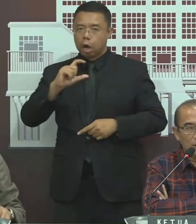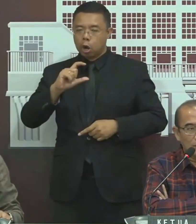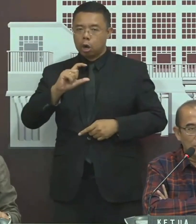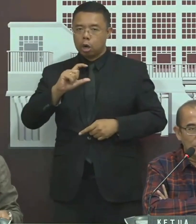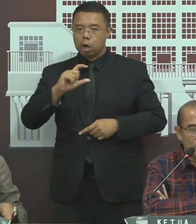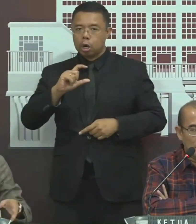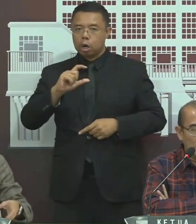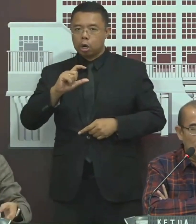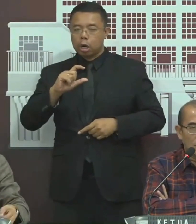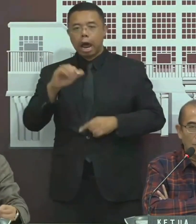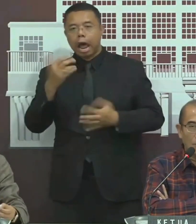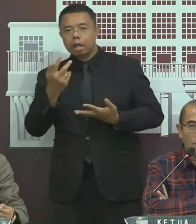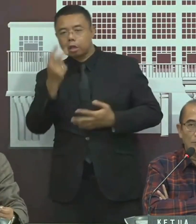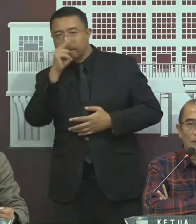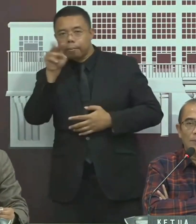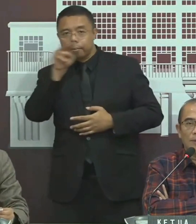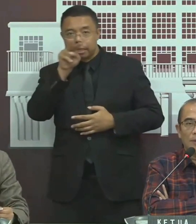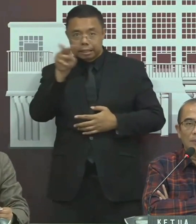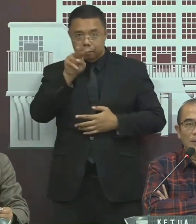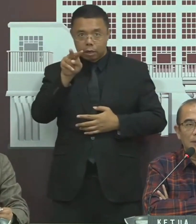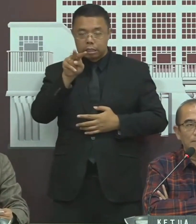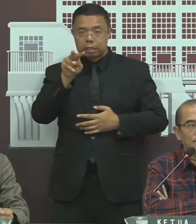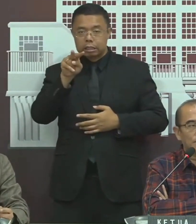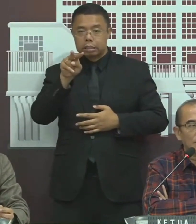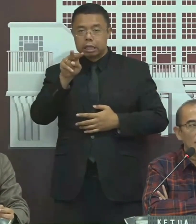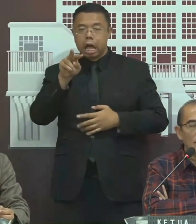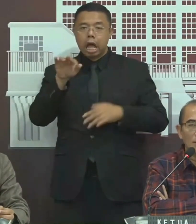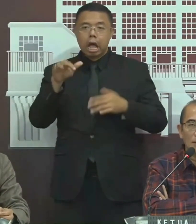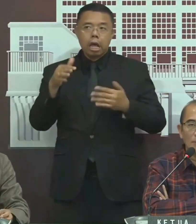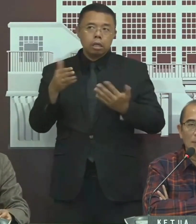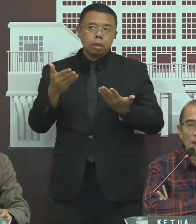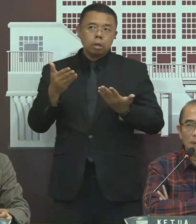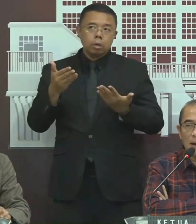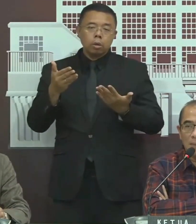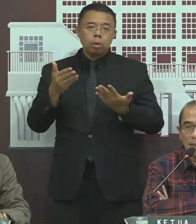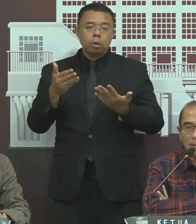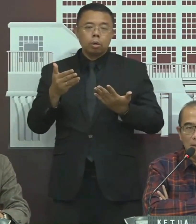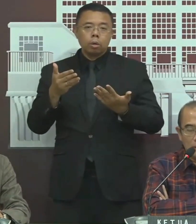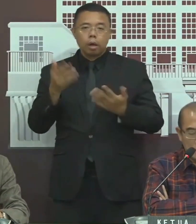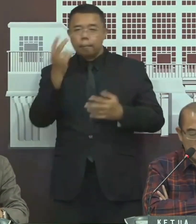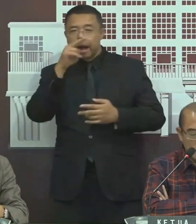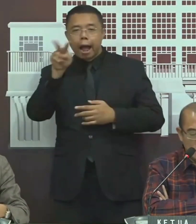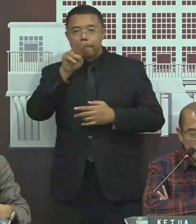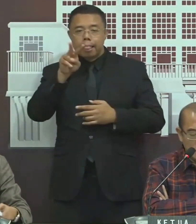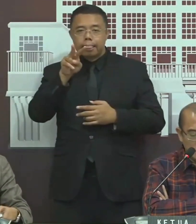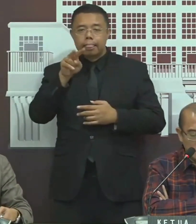atau pemantau Atau apa itu namanya, para pengamat